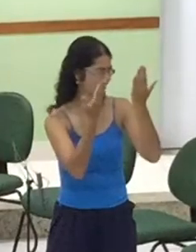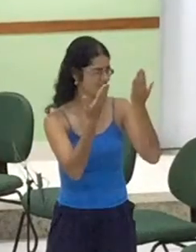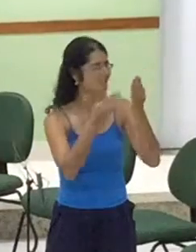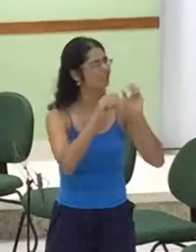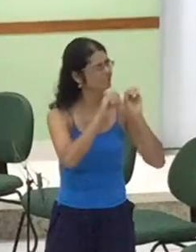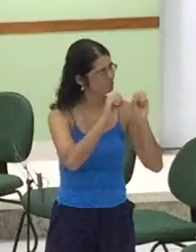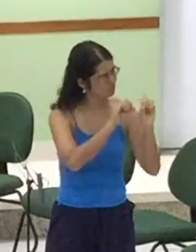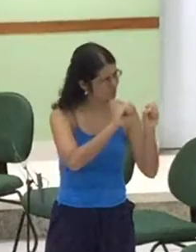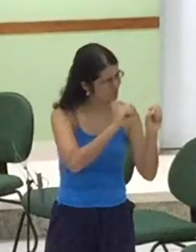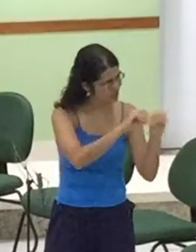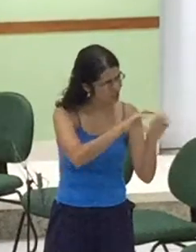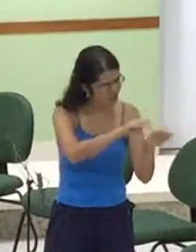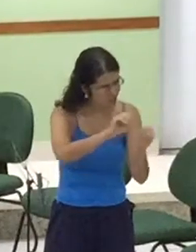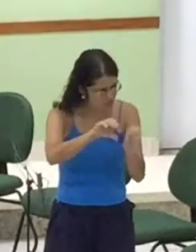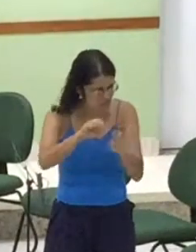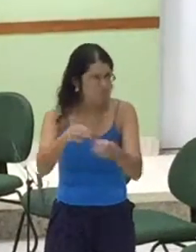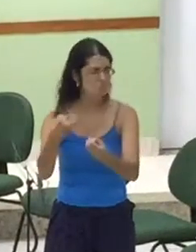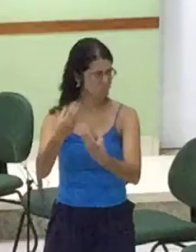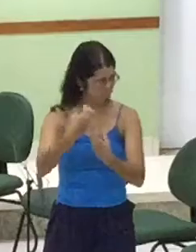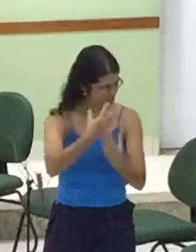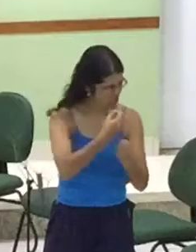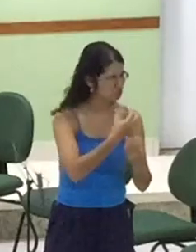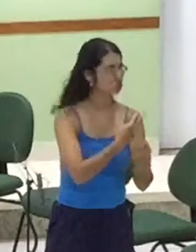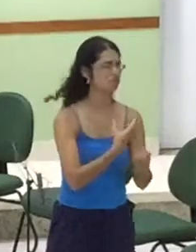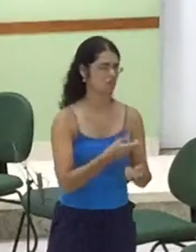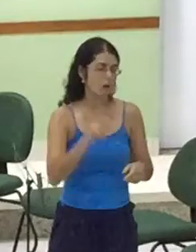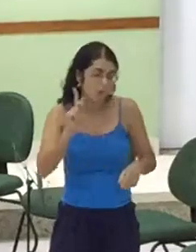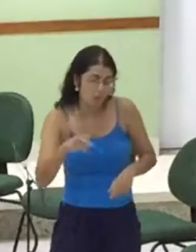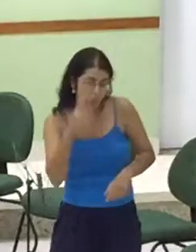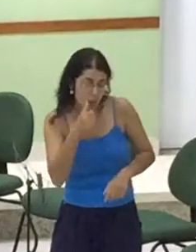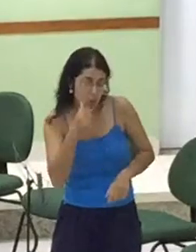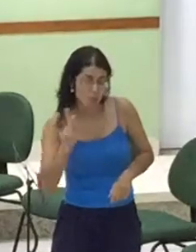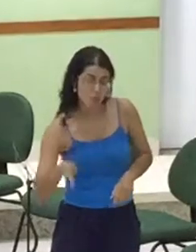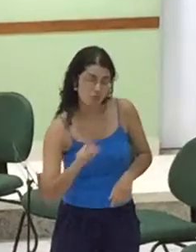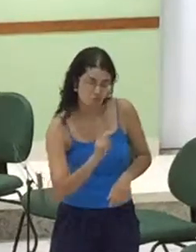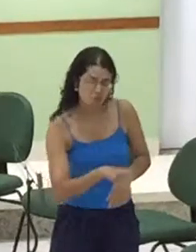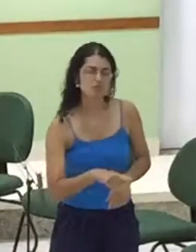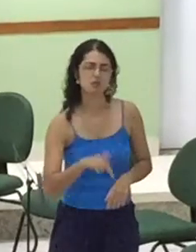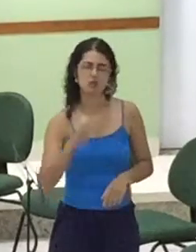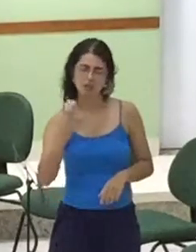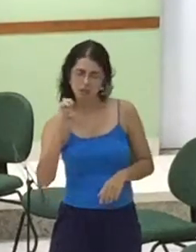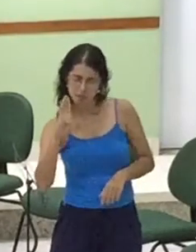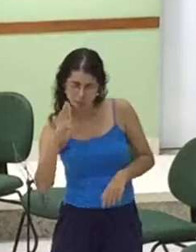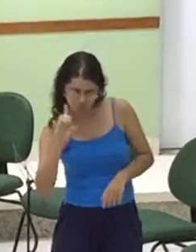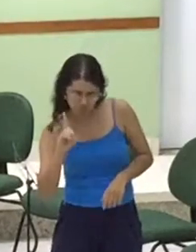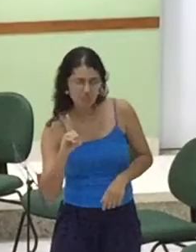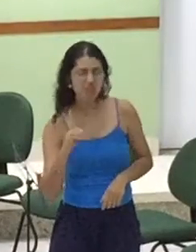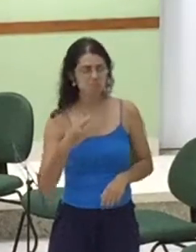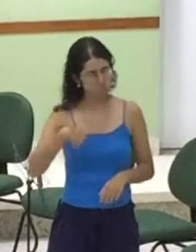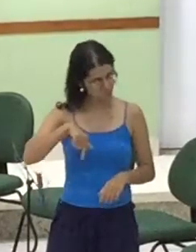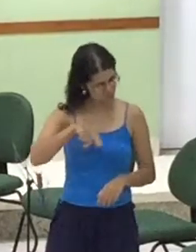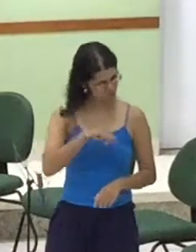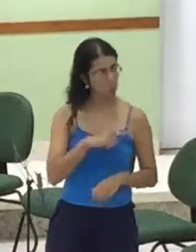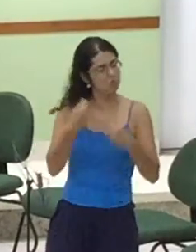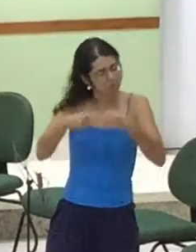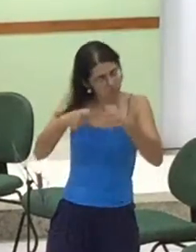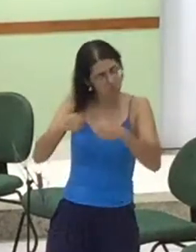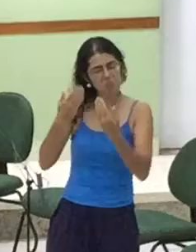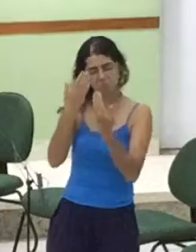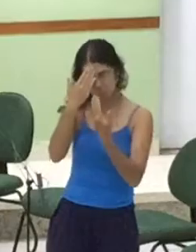Eles contam O Senhor Quando nós devemos A elas E pedimos ao Senhor Que Tu possas Abençoadas De